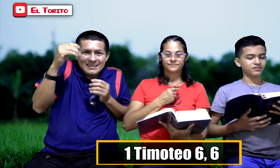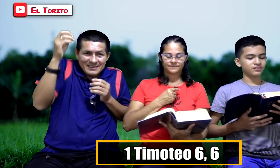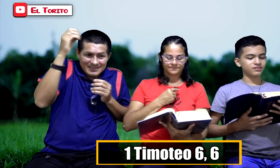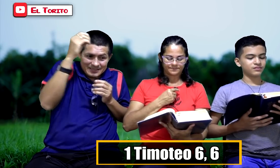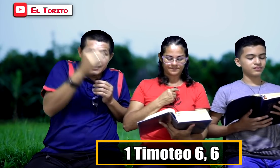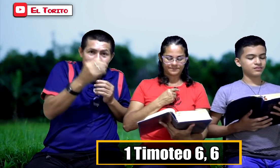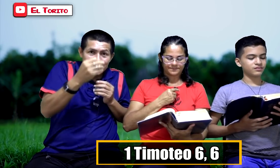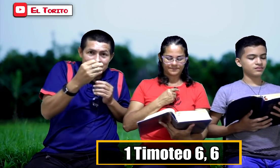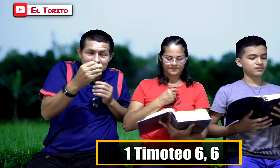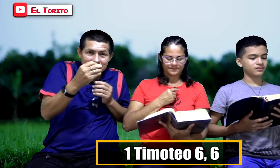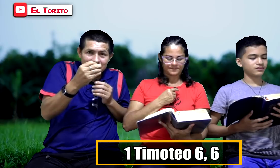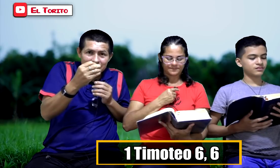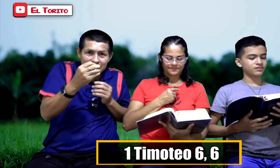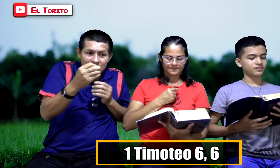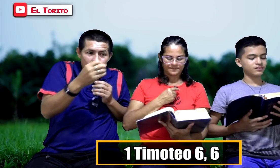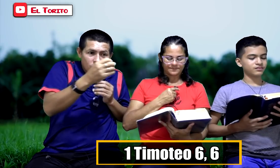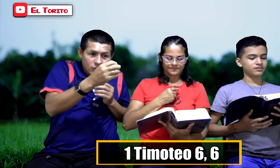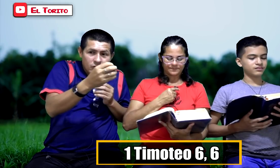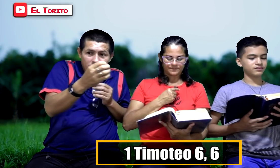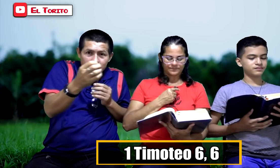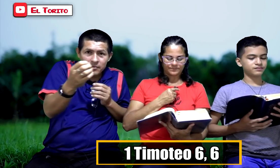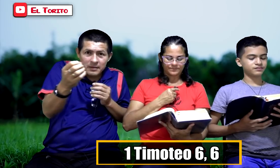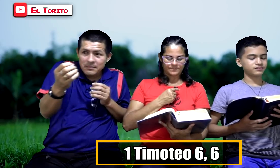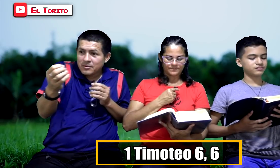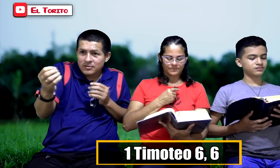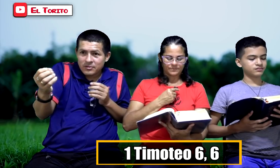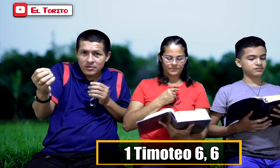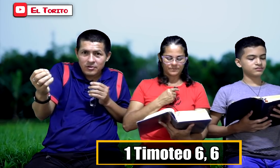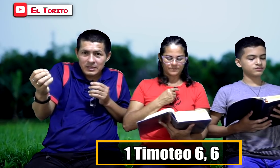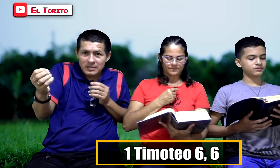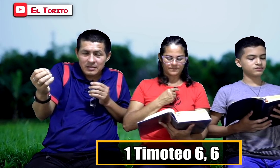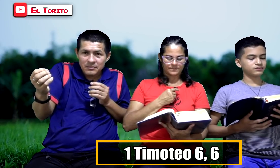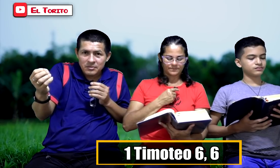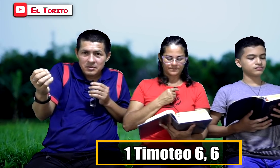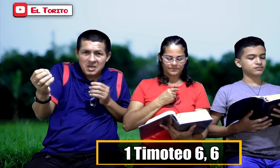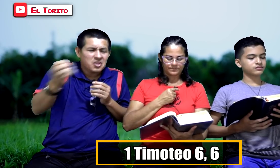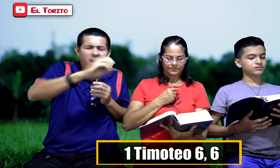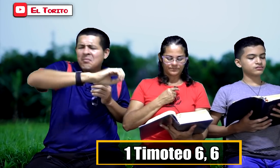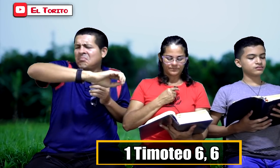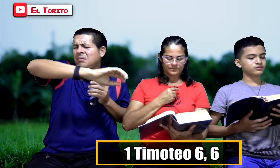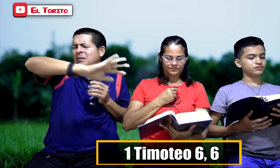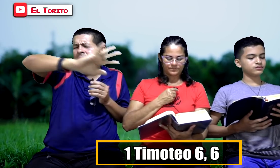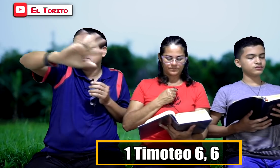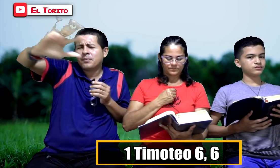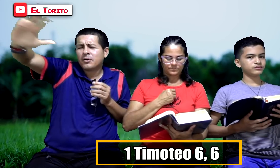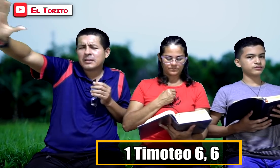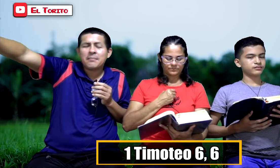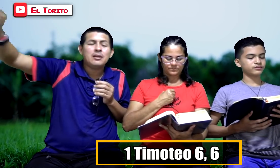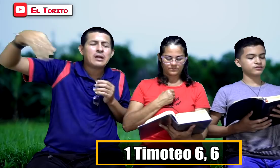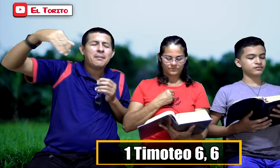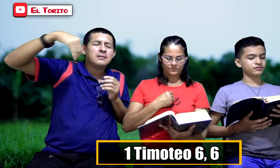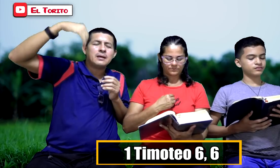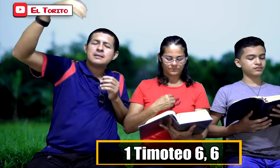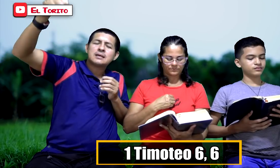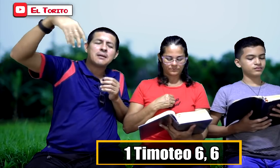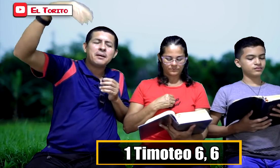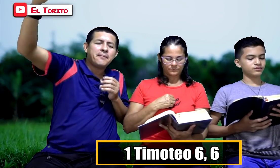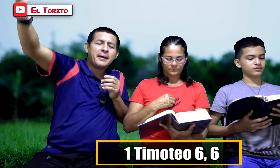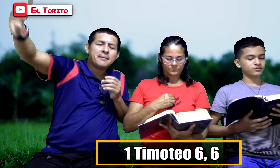Si gracias a ella nos conformamos con lo que tenemos. No me importa. A mí lo que me interesa es que me vean,